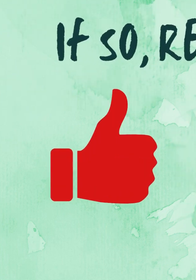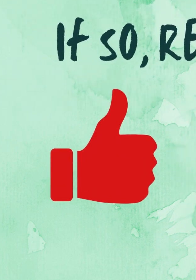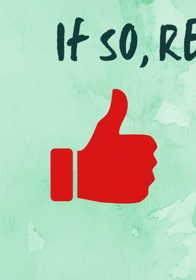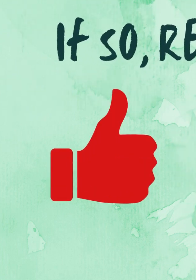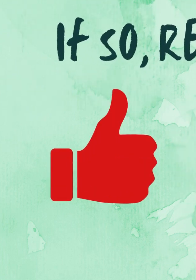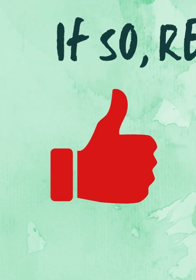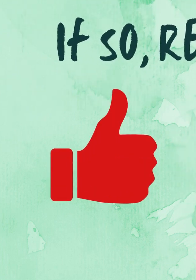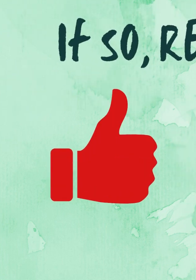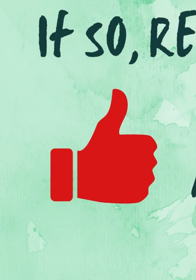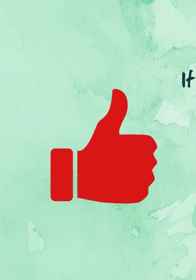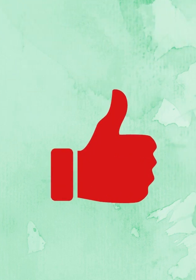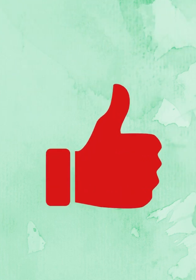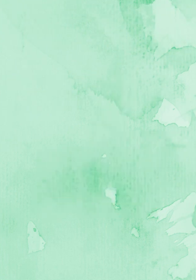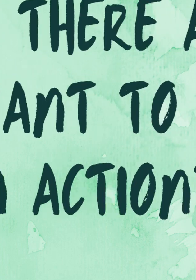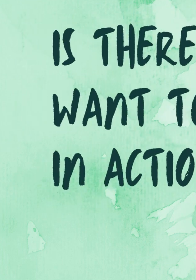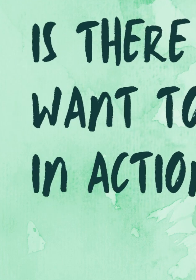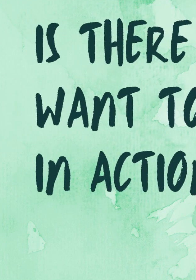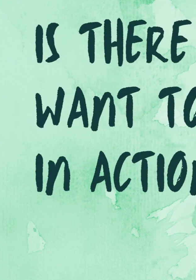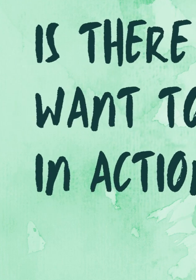Estarete